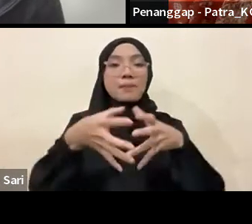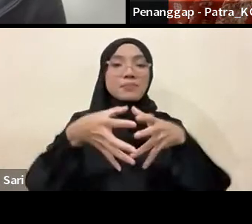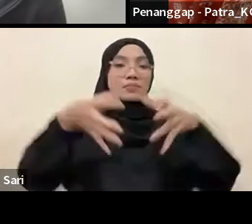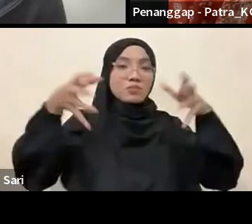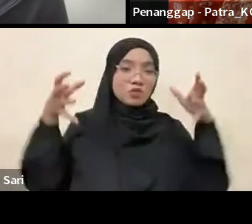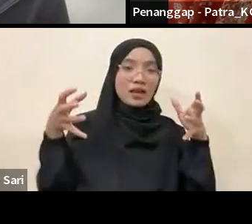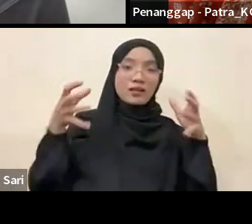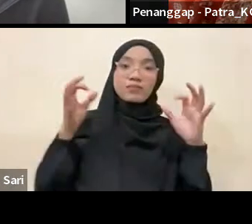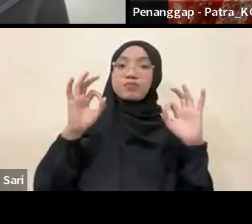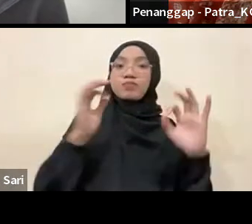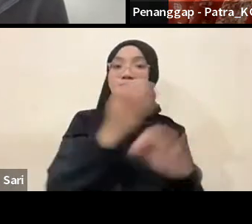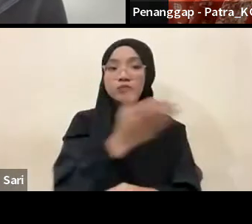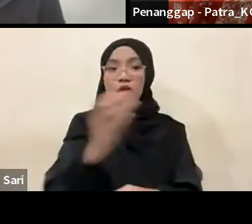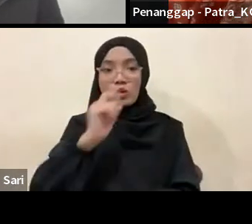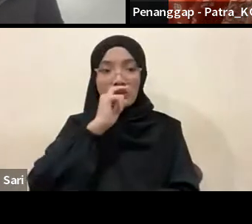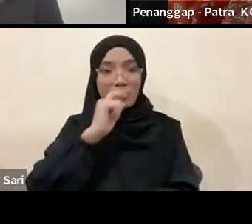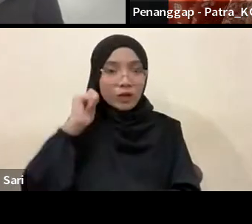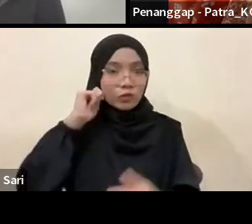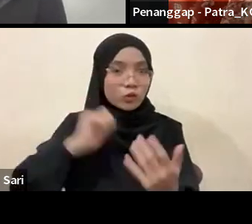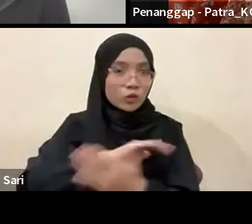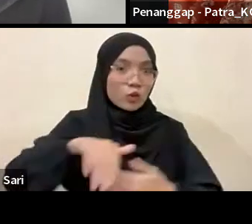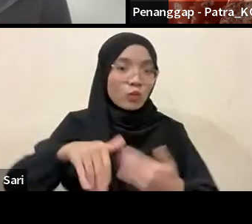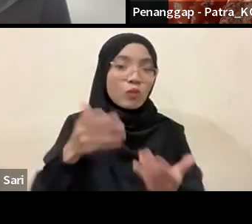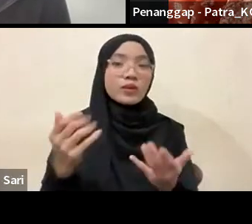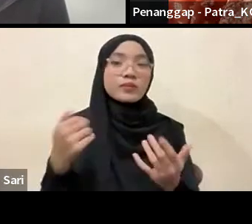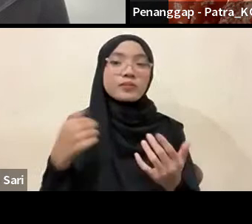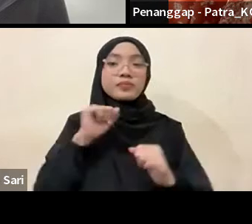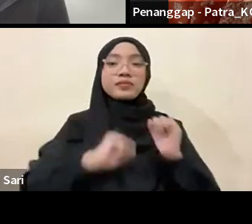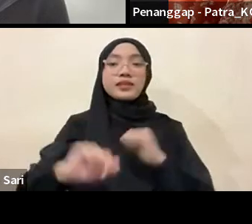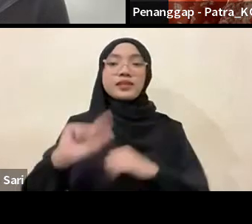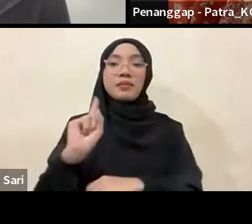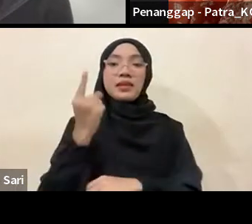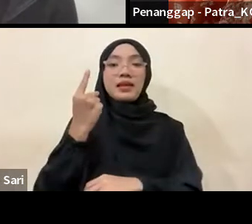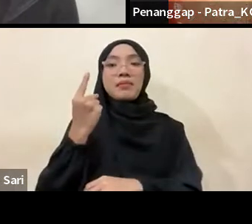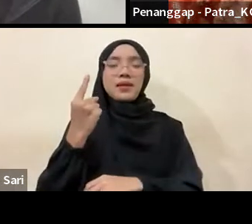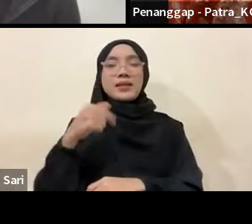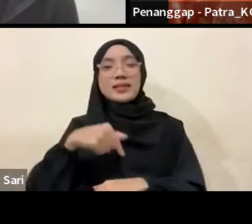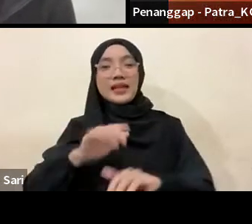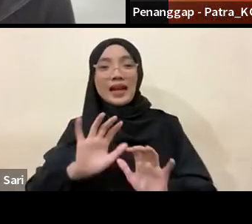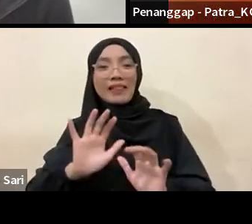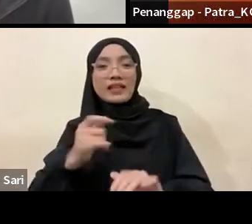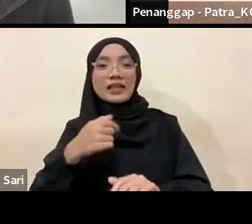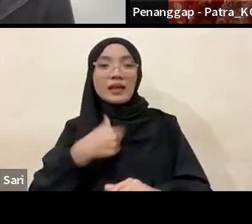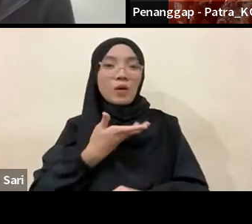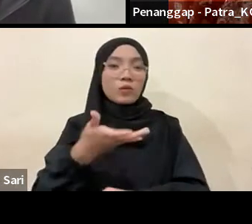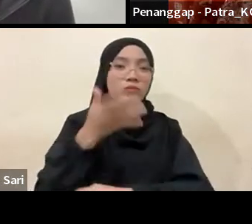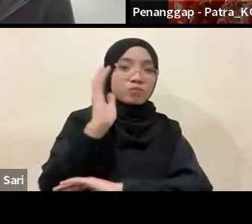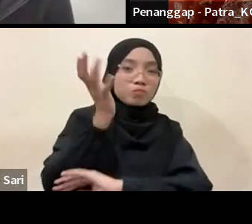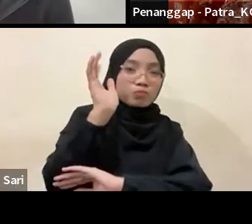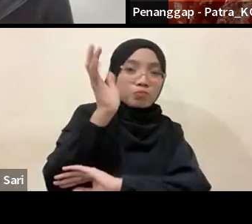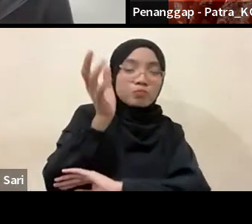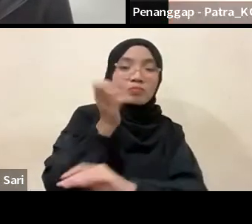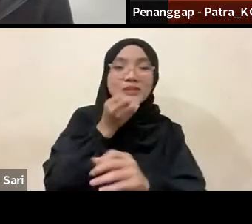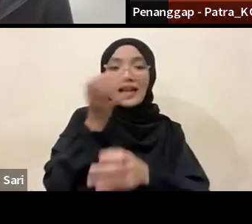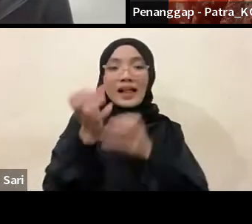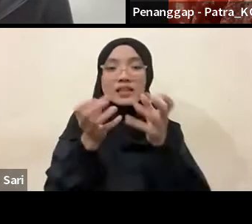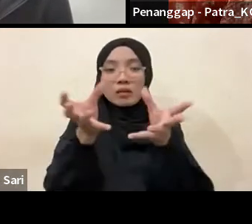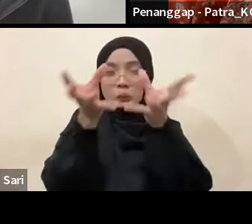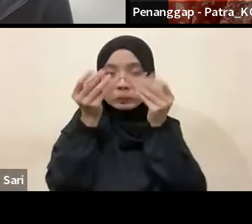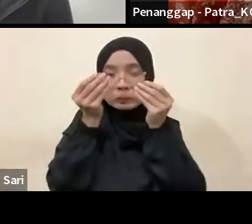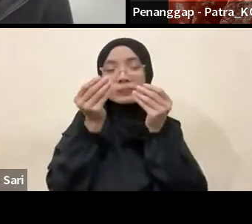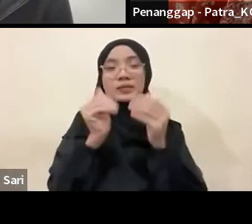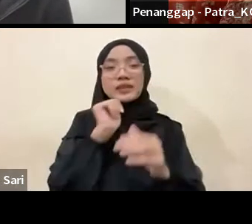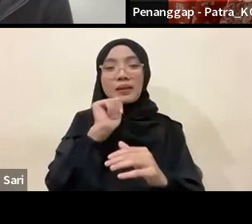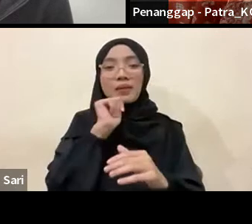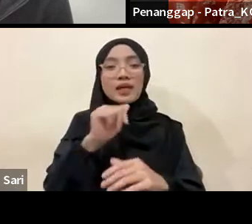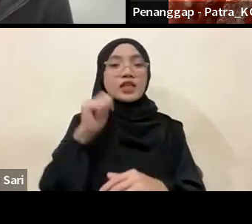Baik, Bapak-Ibu. Mungkin itu untuk sesi pertama kita nanti. Kita akan mendengarkan paparan dari Ibu